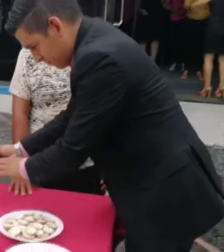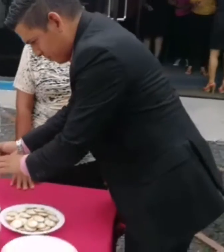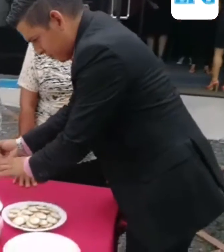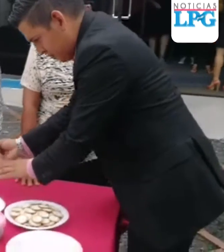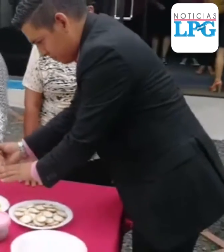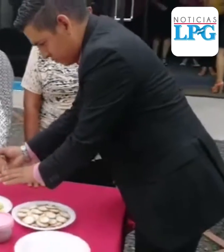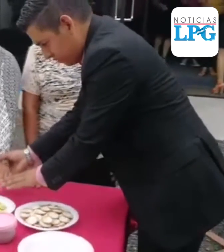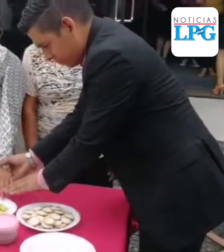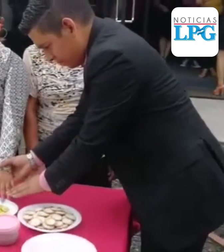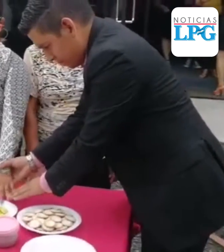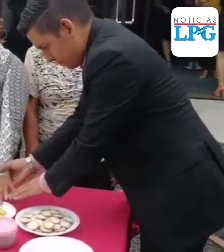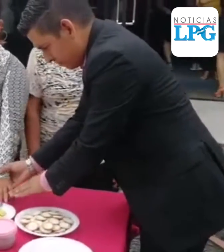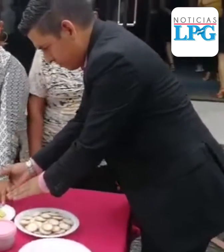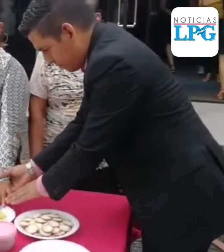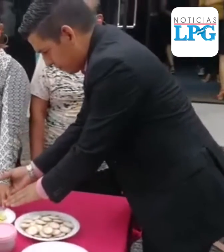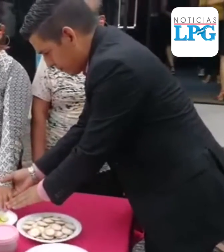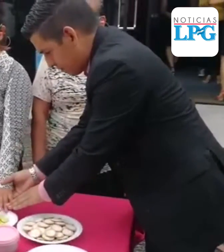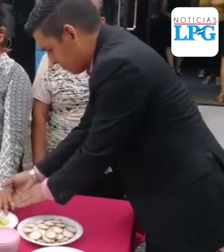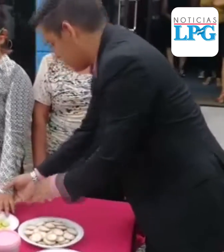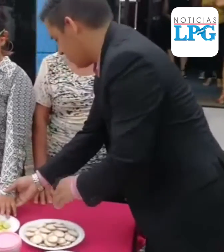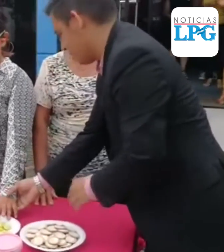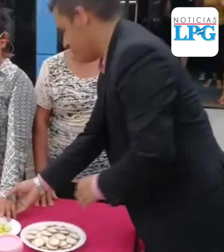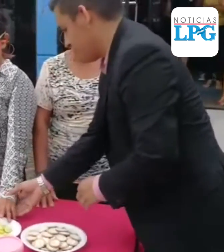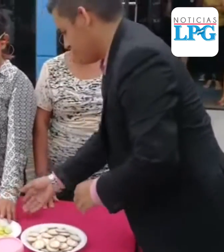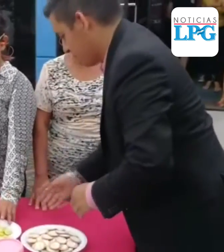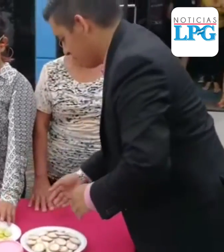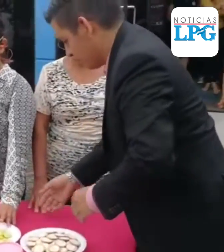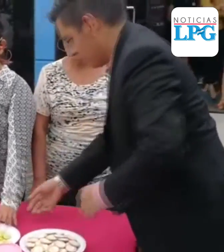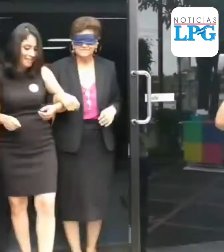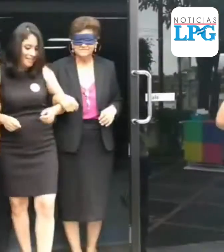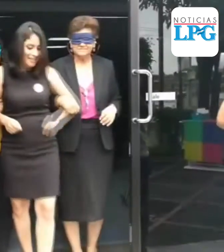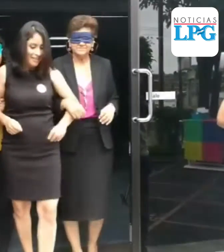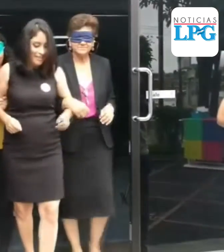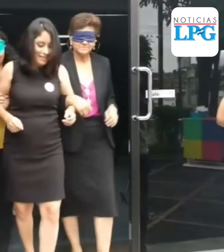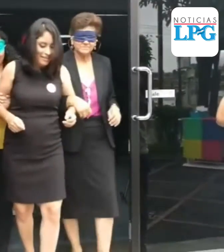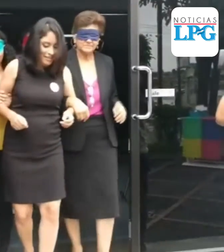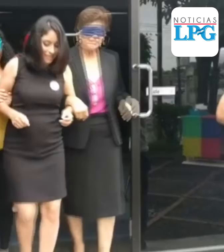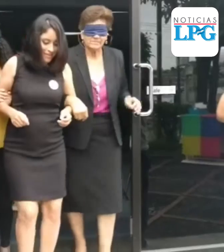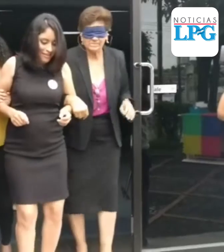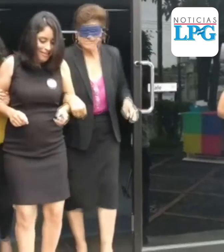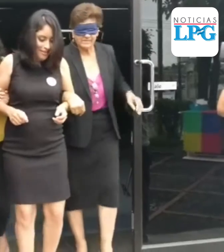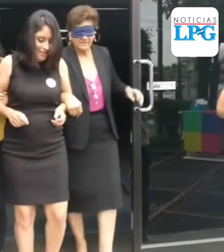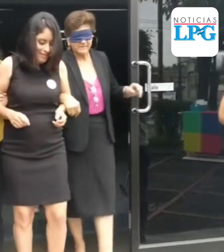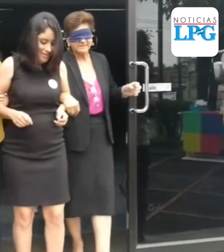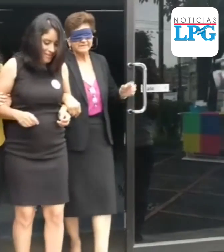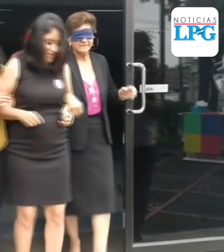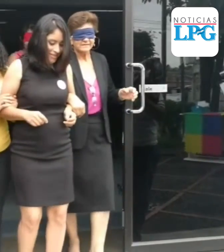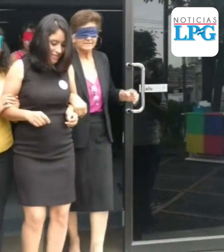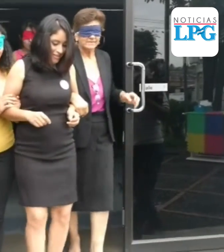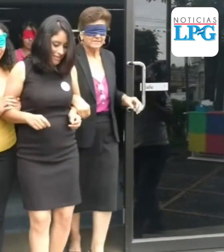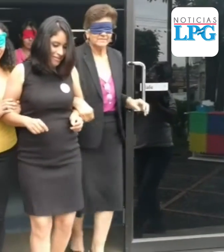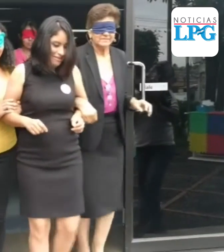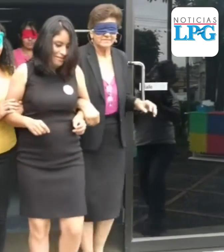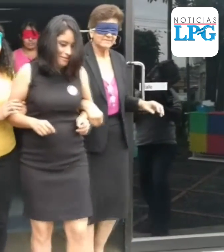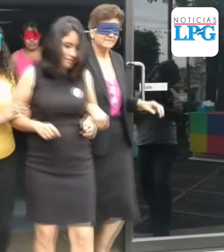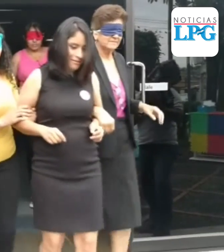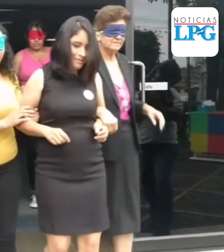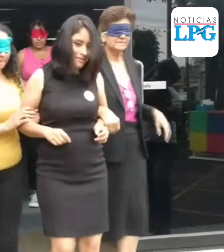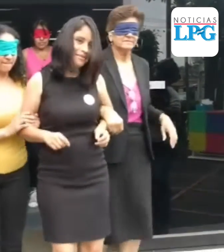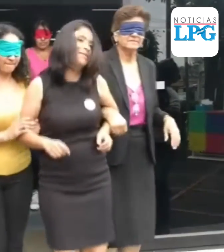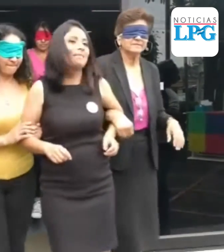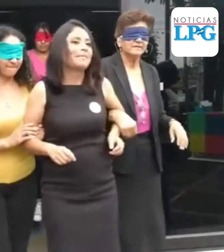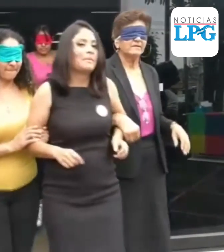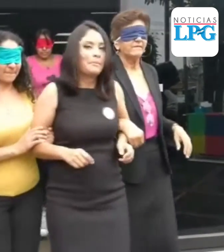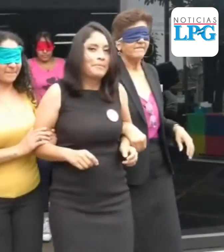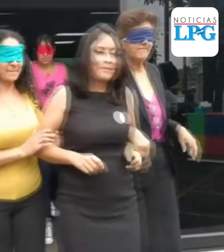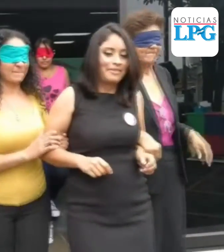La Fundación Salvadoreña de la Sordo-Ceguera y Discapacidad Múltiple, FUSDIN, realizó una jornada de sensibilización en el marco del